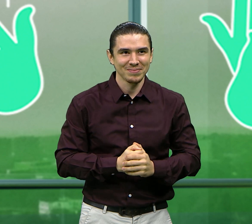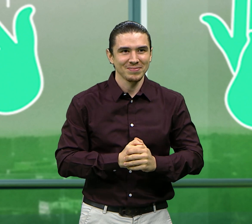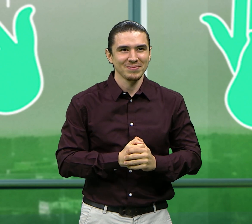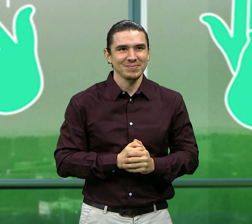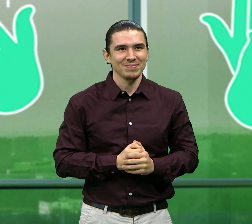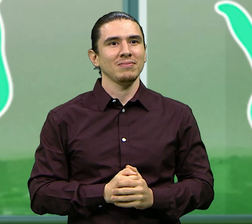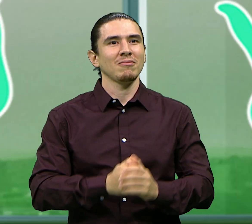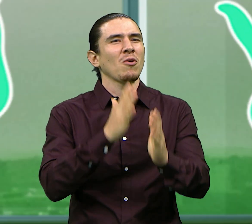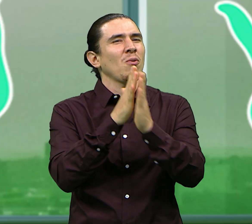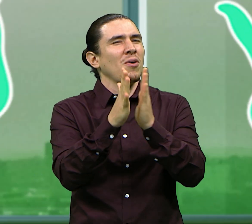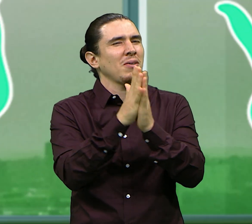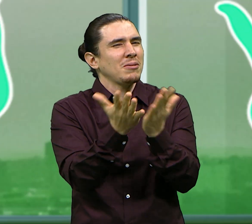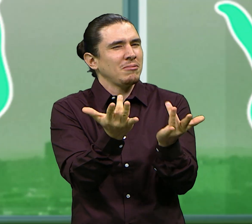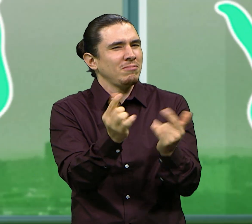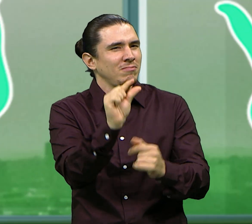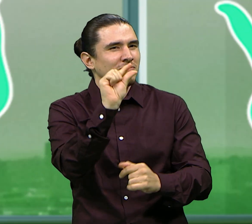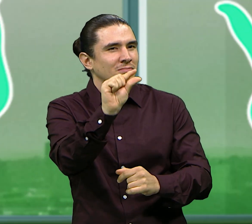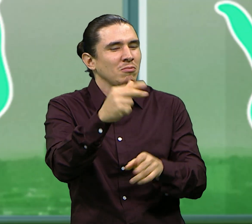compartir.